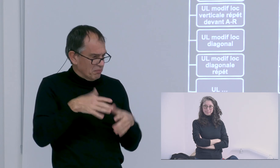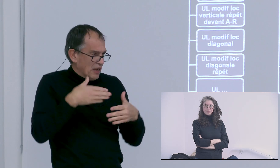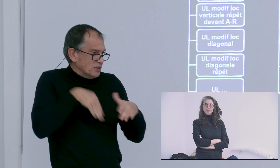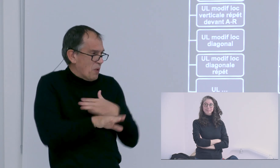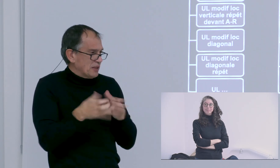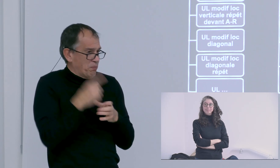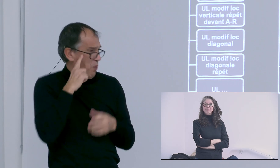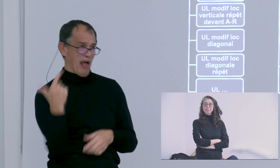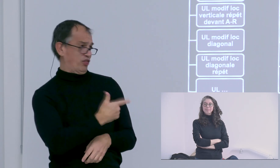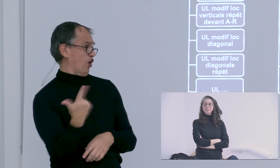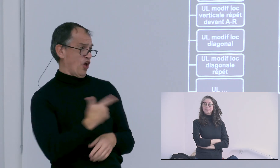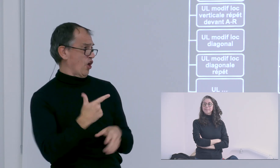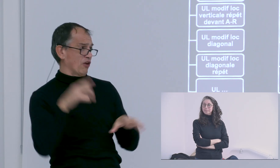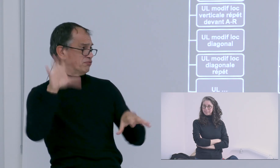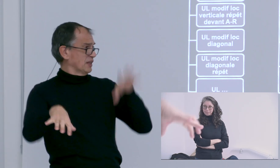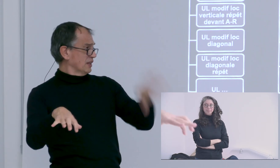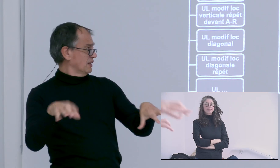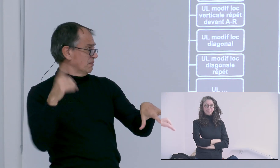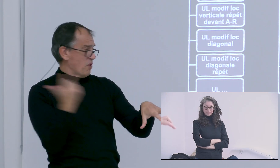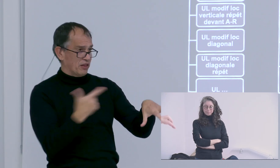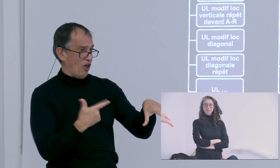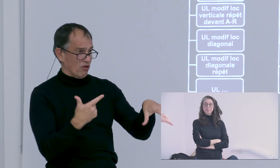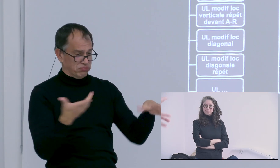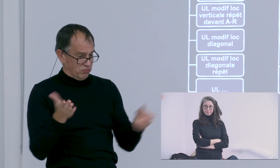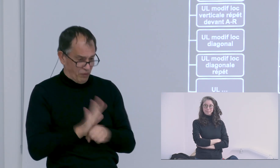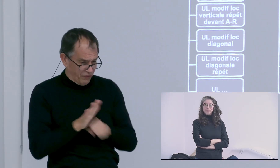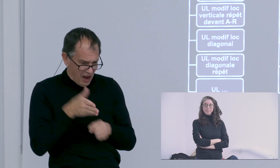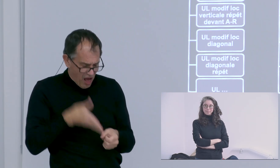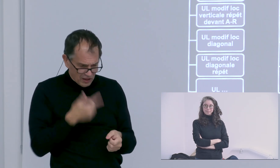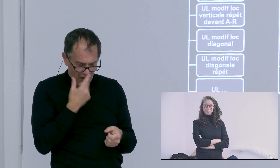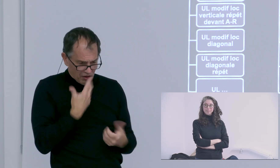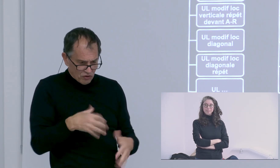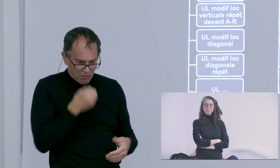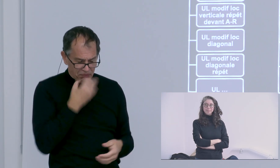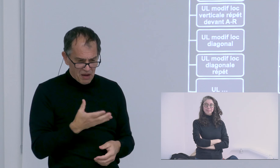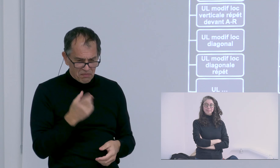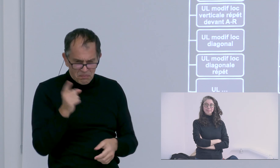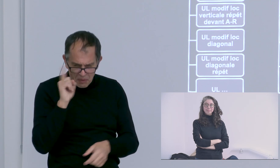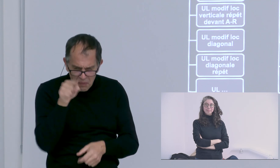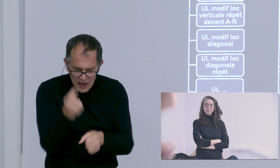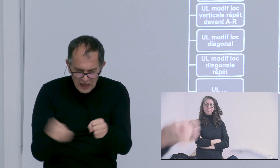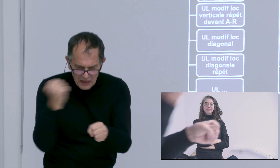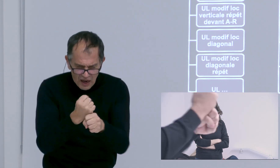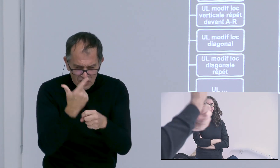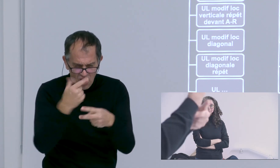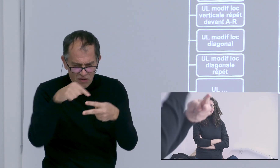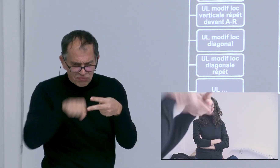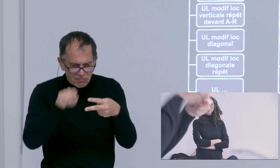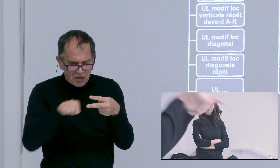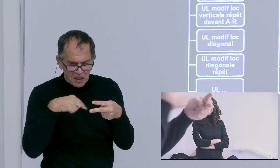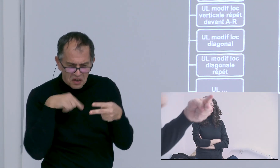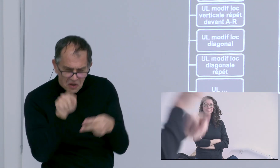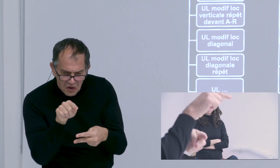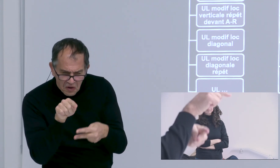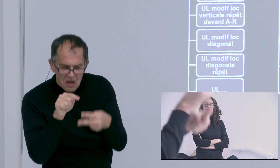on il est déjà question de 2011 il est question de dire qu'en fait ces pointages